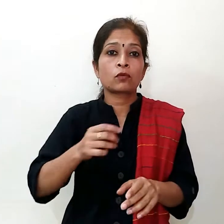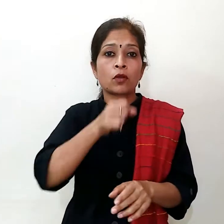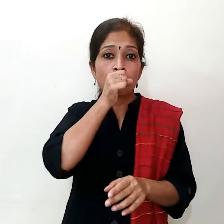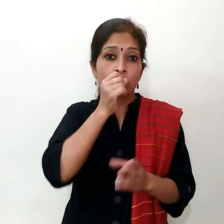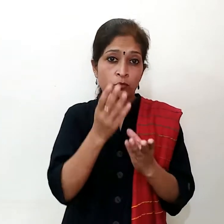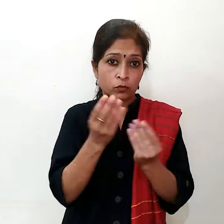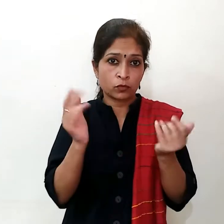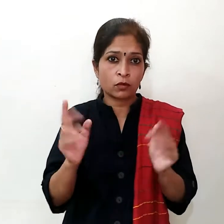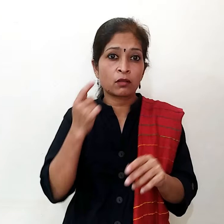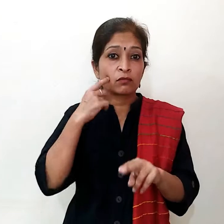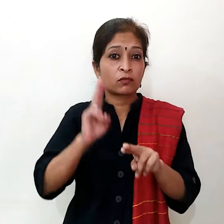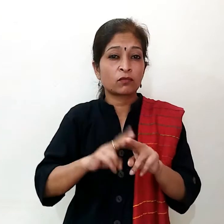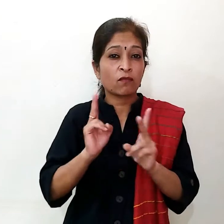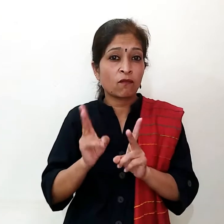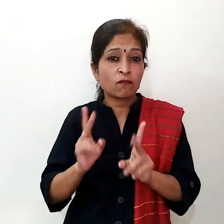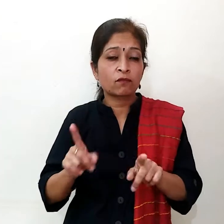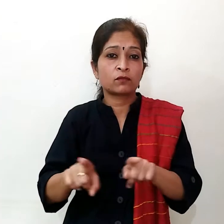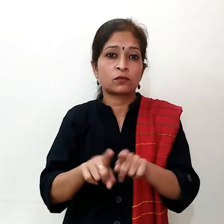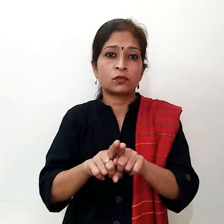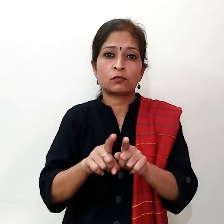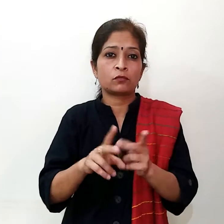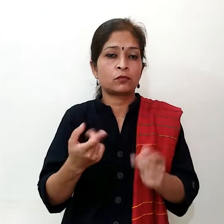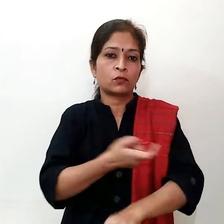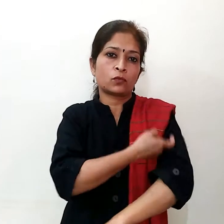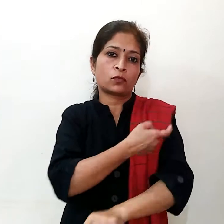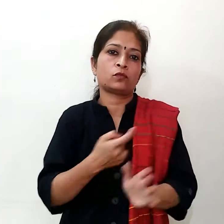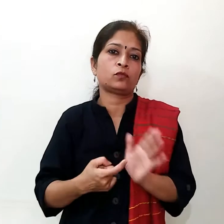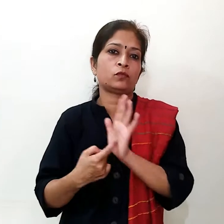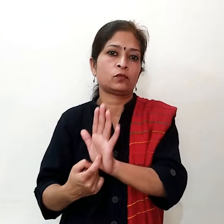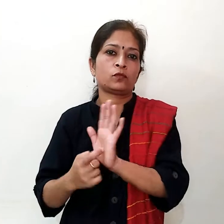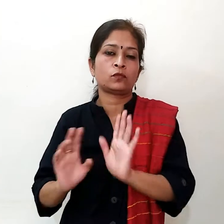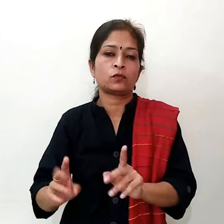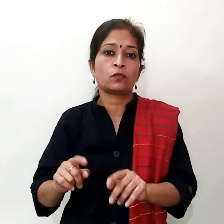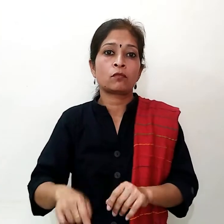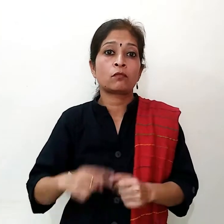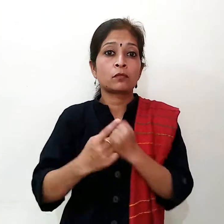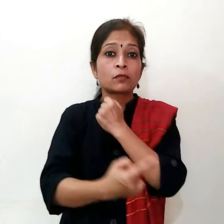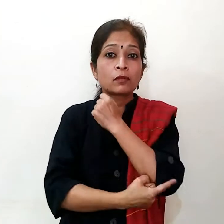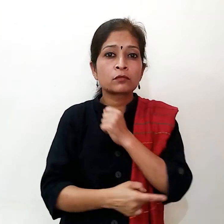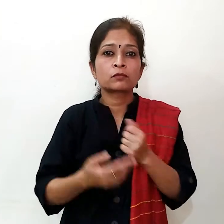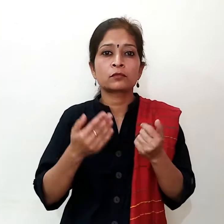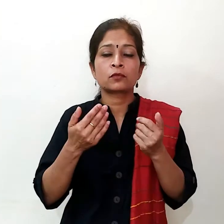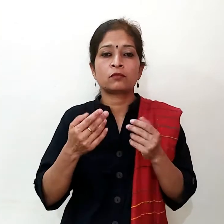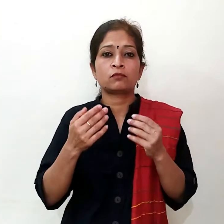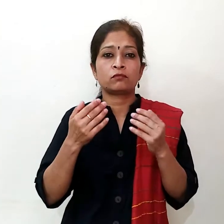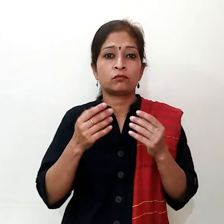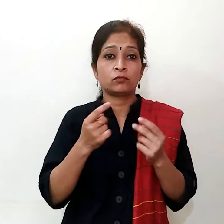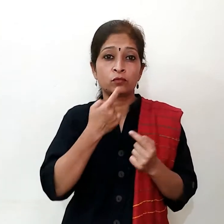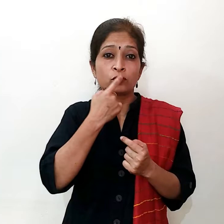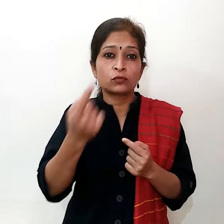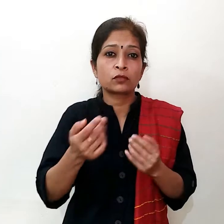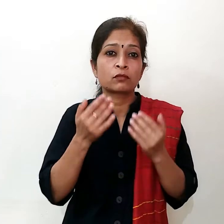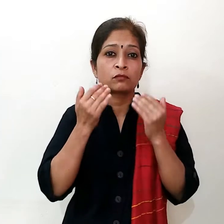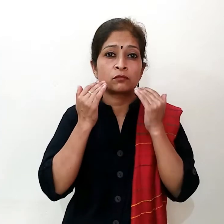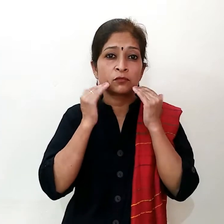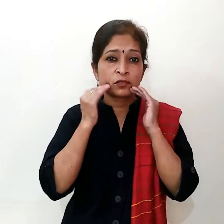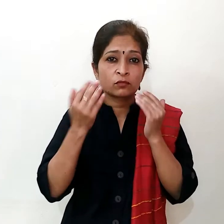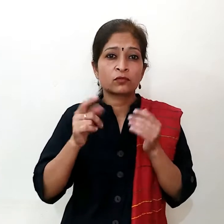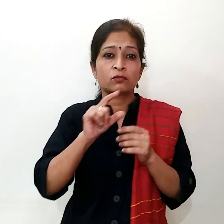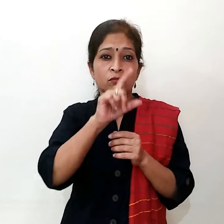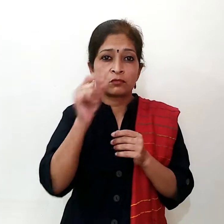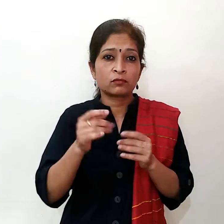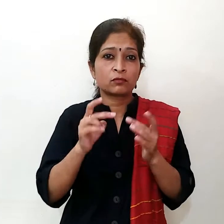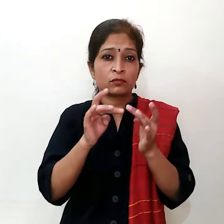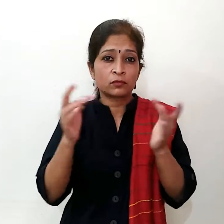करा रहती है तो अपने जिकेश सक्से जरूर संपर करें और आज में केवर यह कहना चाहूंगा कि कि भी आप इंटरनेट और शोशल मीडिया के